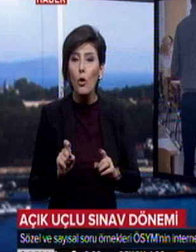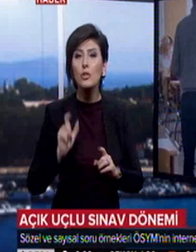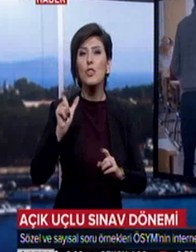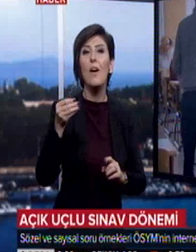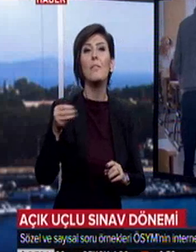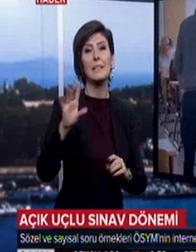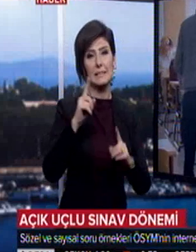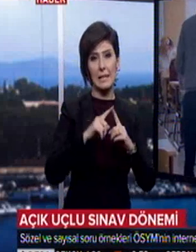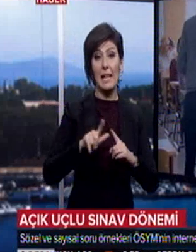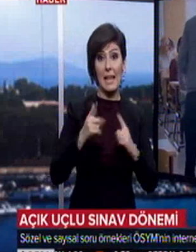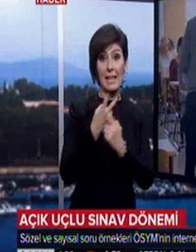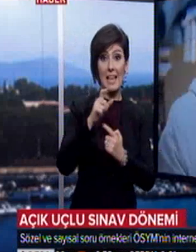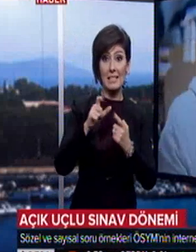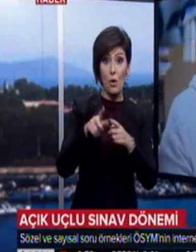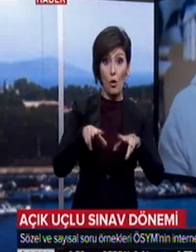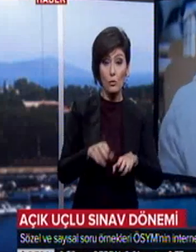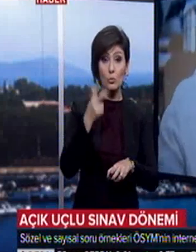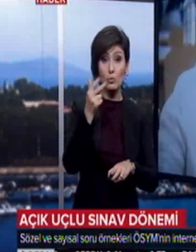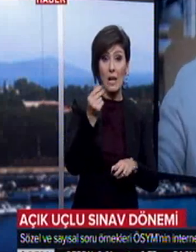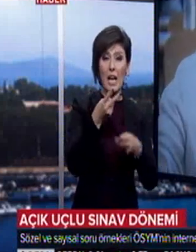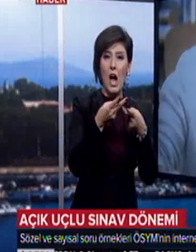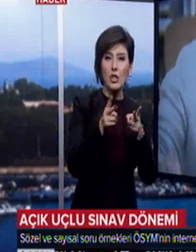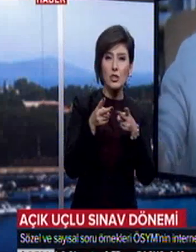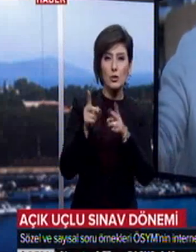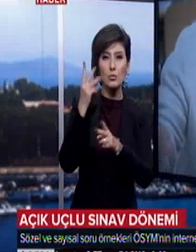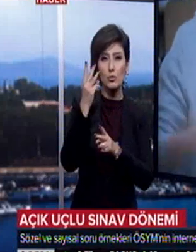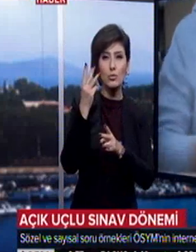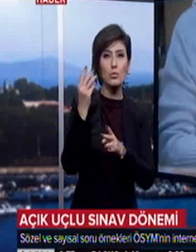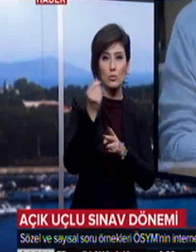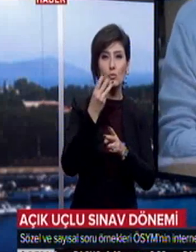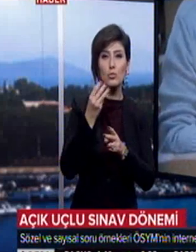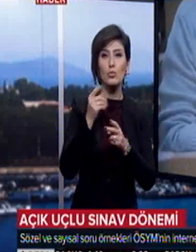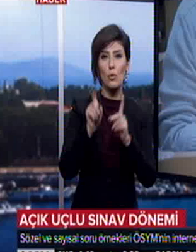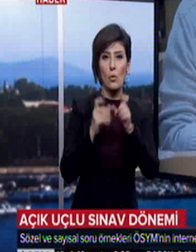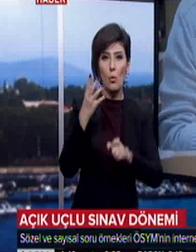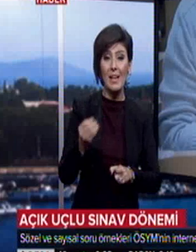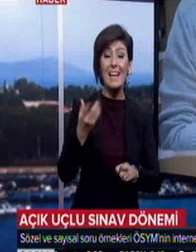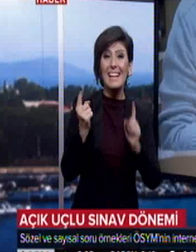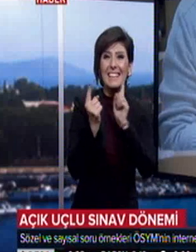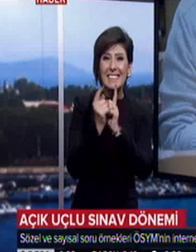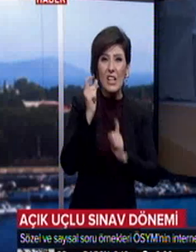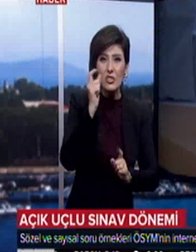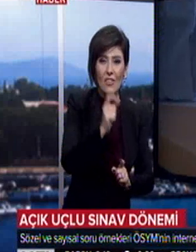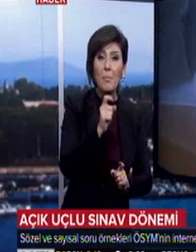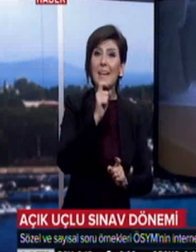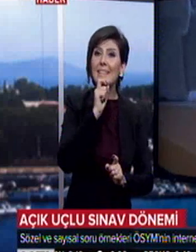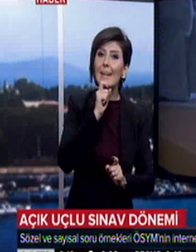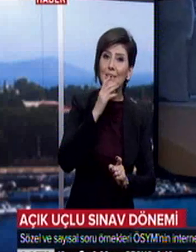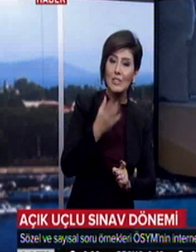LYS oturumunda 3'er açık uçlu soru sorulacak. Yani kısa cevaplı sorulardaki yanlışlar, adayın